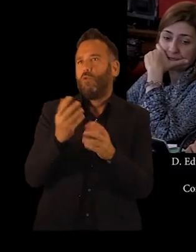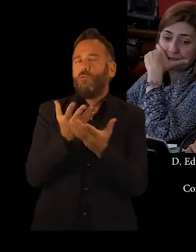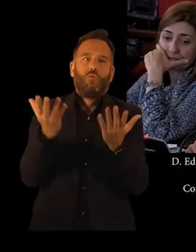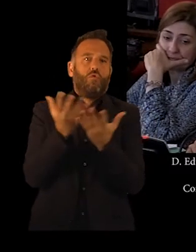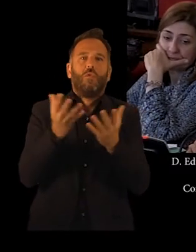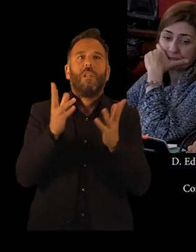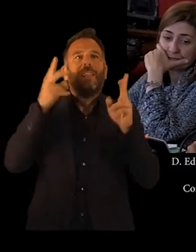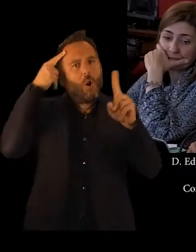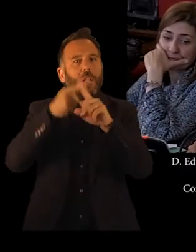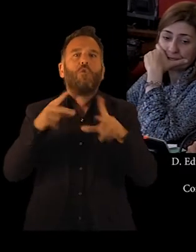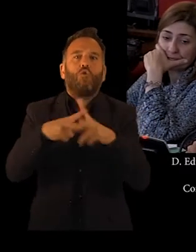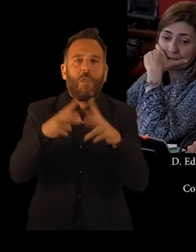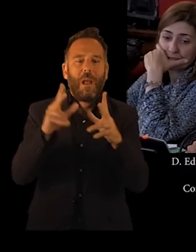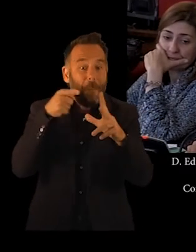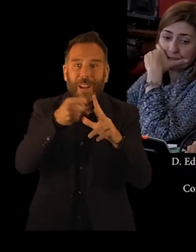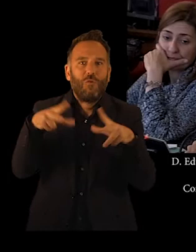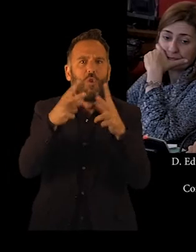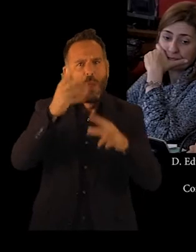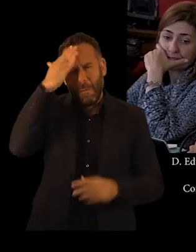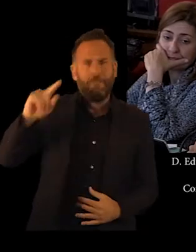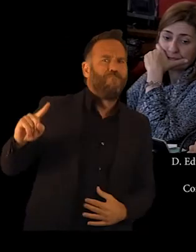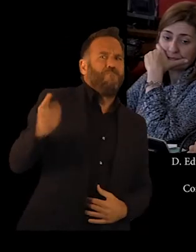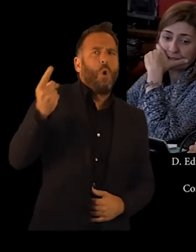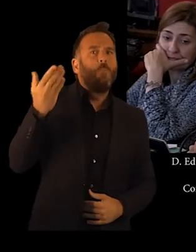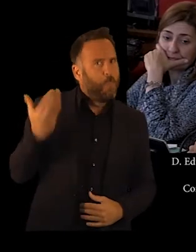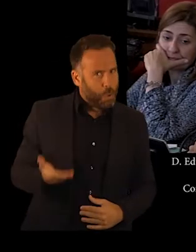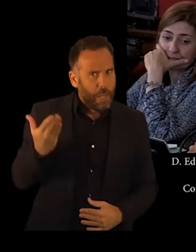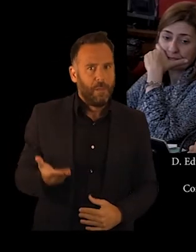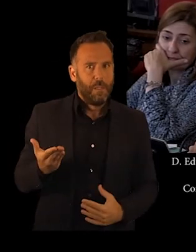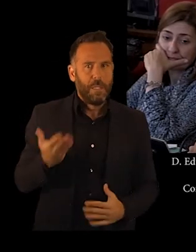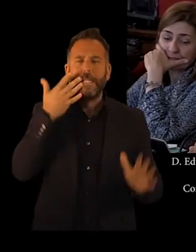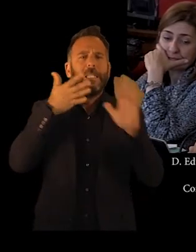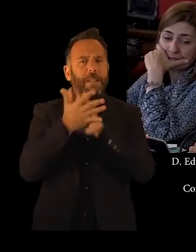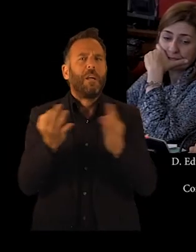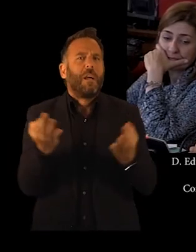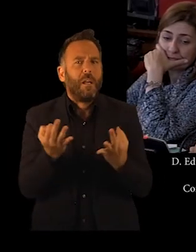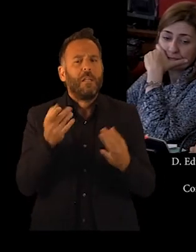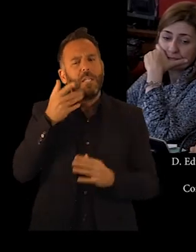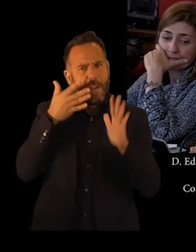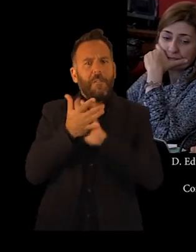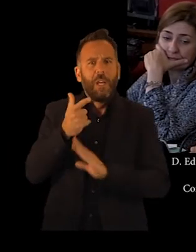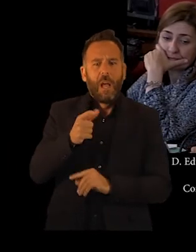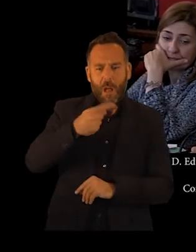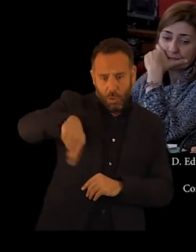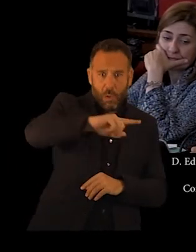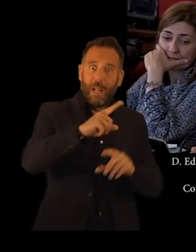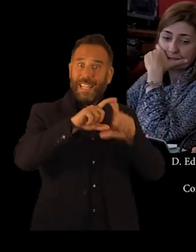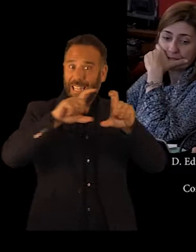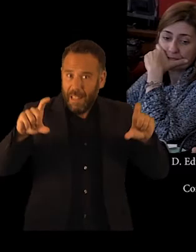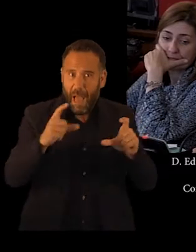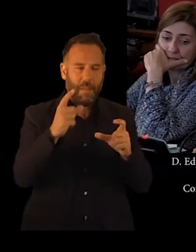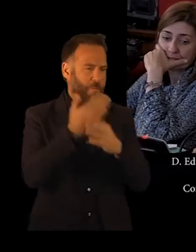es de primera magnitud. En cierto modo, podríamos decir que están cubriendo aquellos